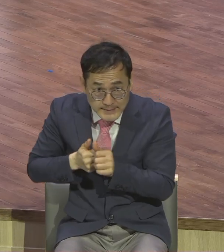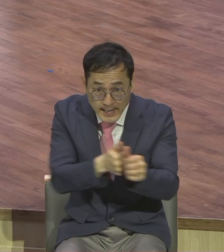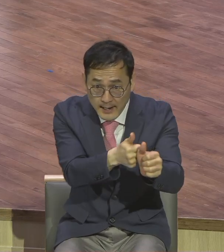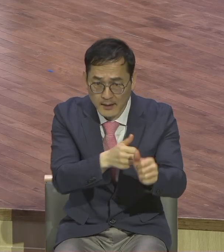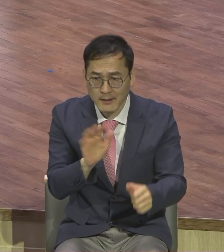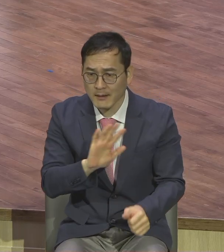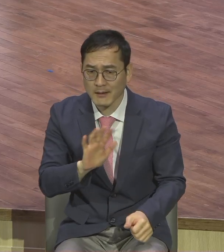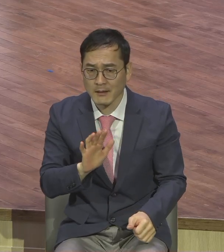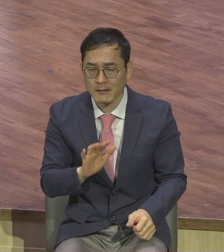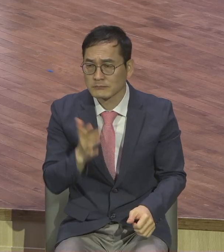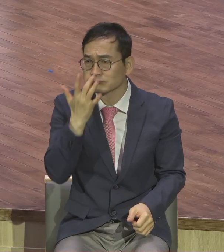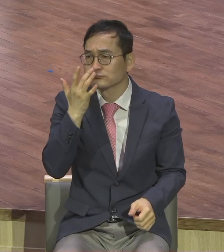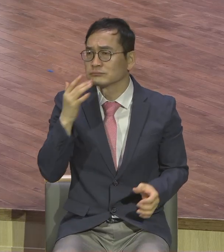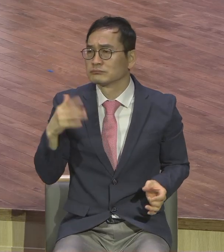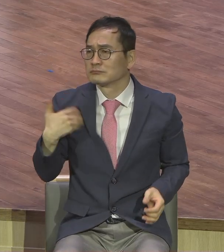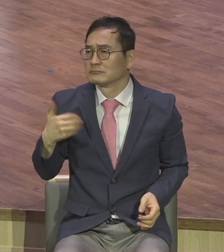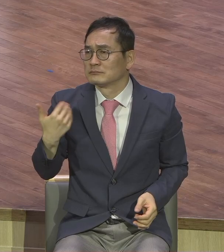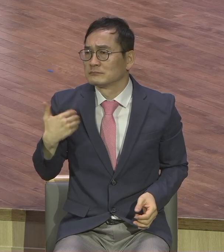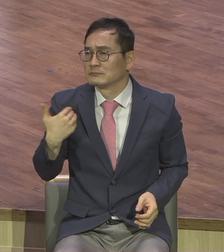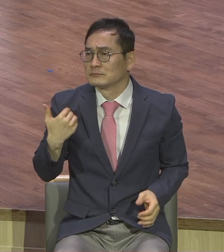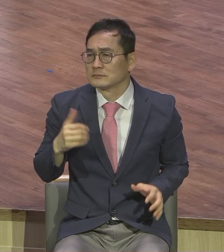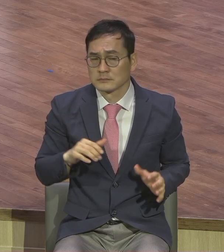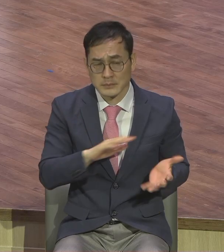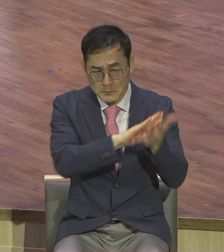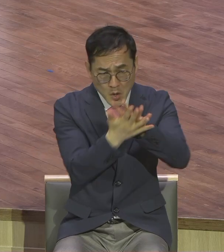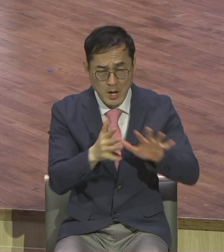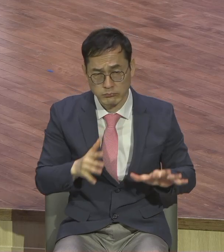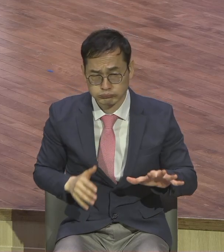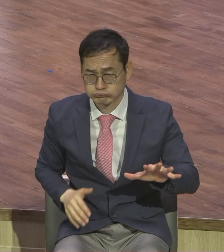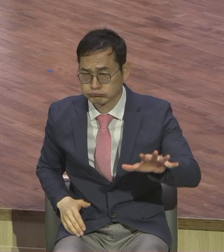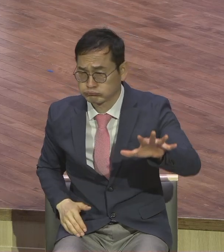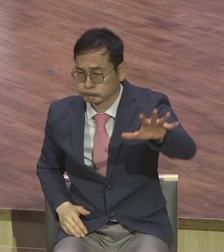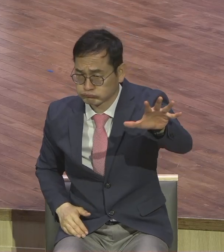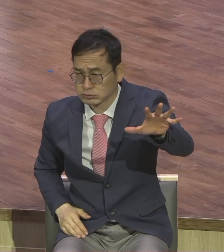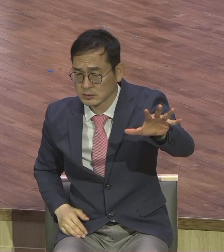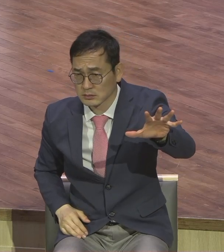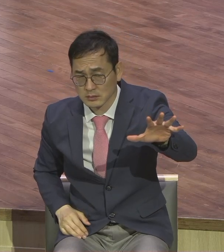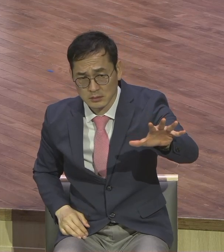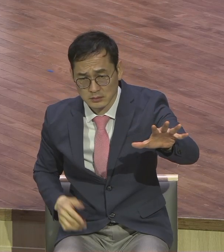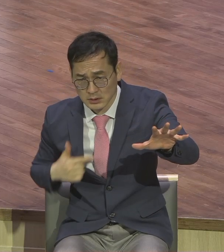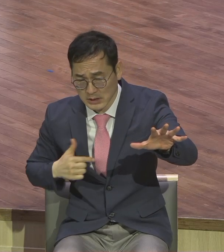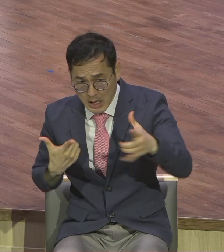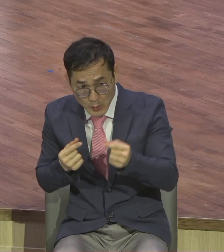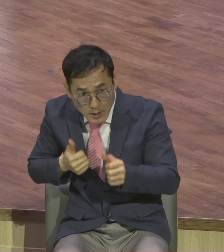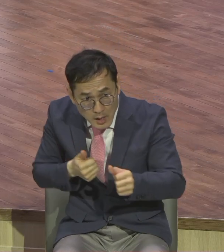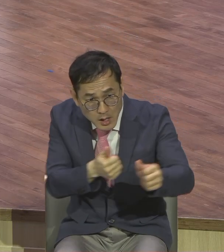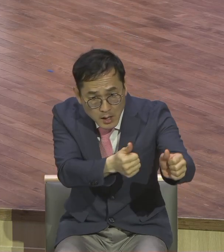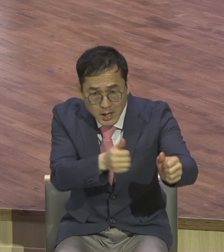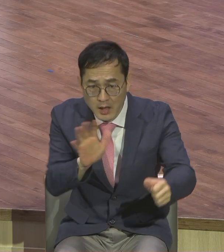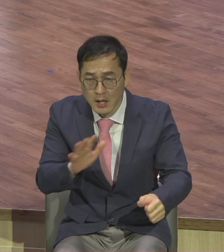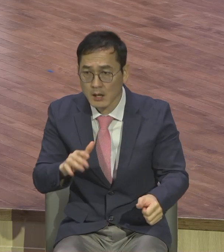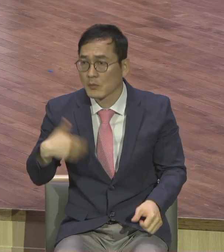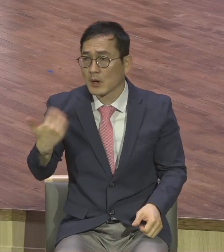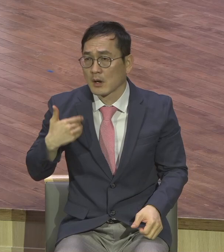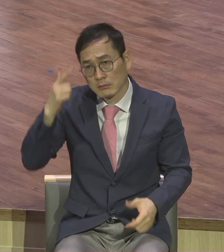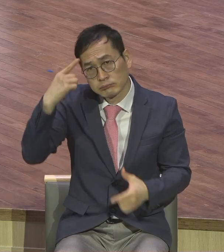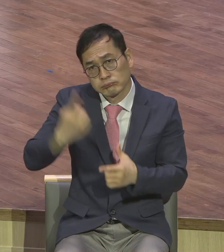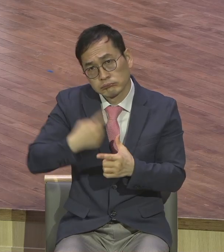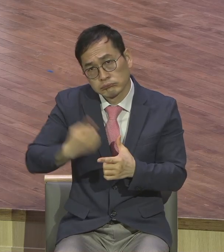채지 못하고 전혀 발전과 성장이 없는 상태에 이걸 변화